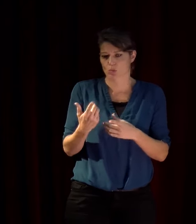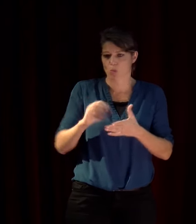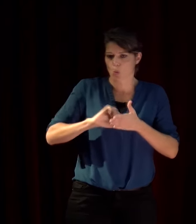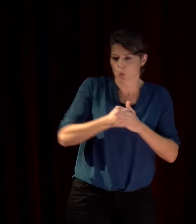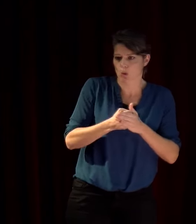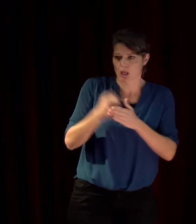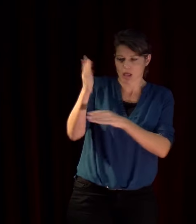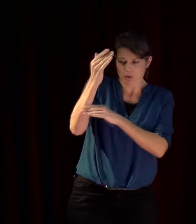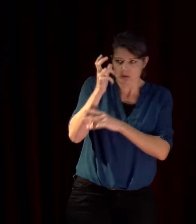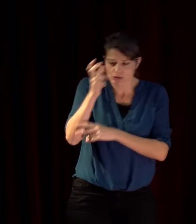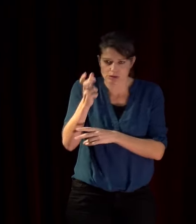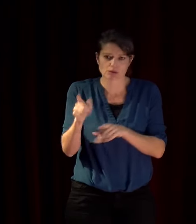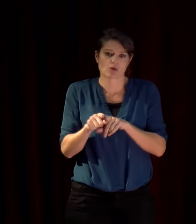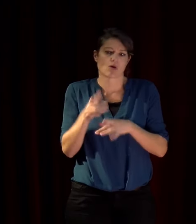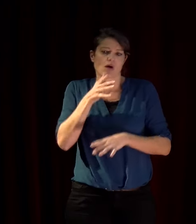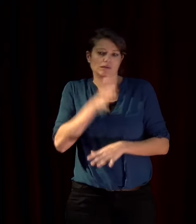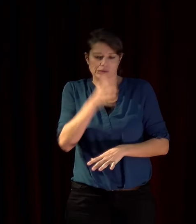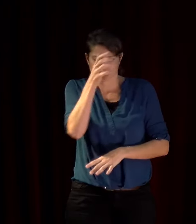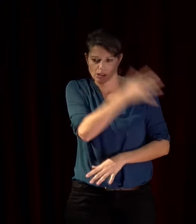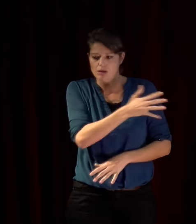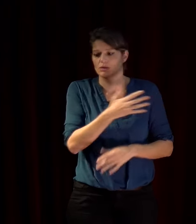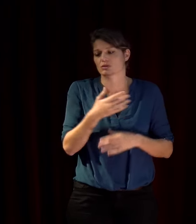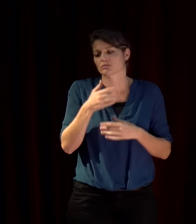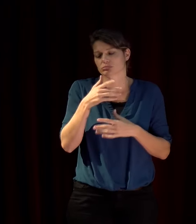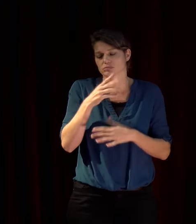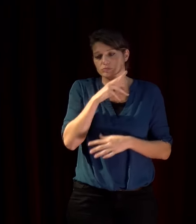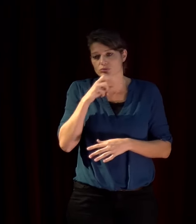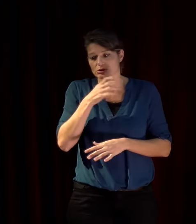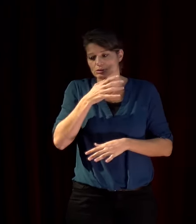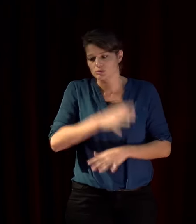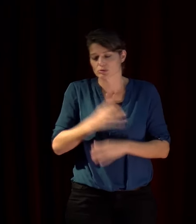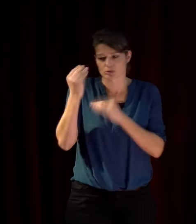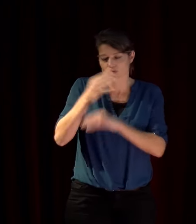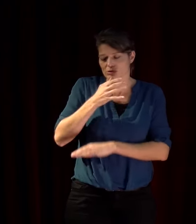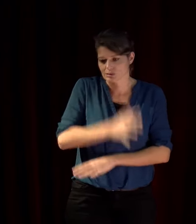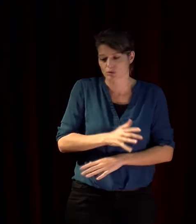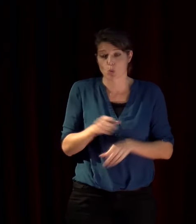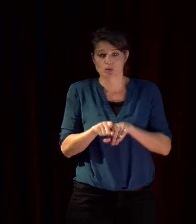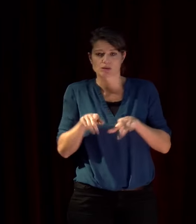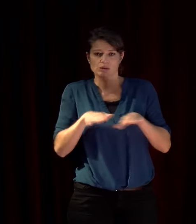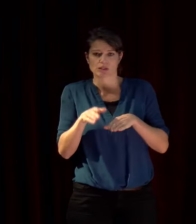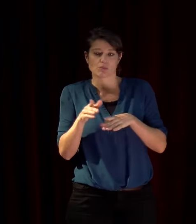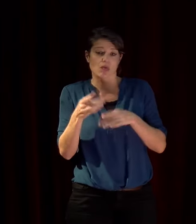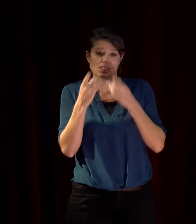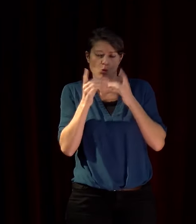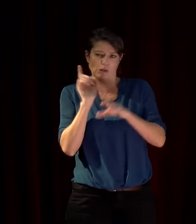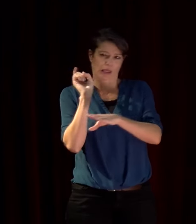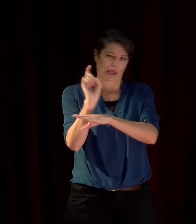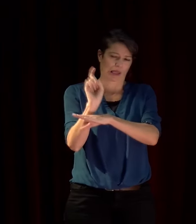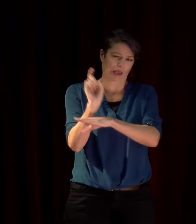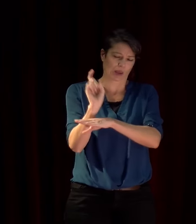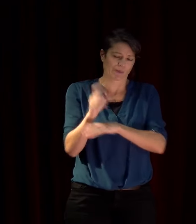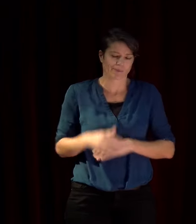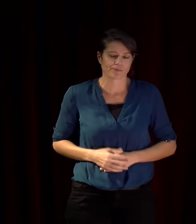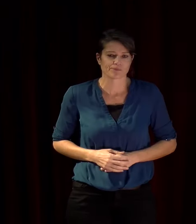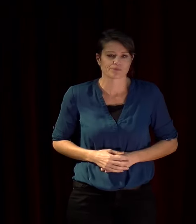-américains antisémites et critiques du système démocratique mais s'il y a